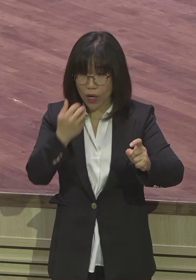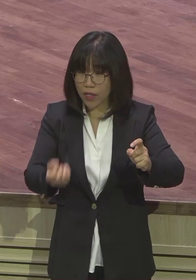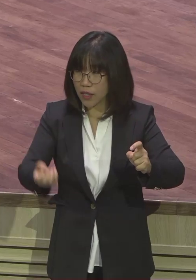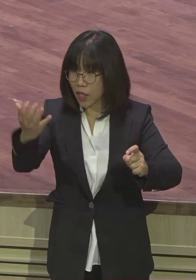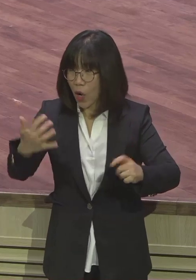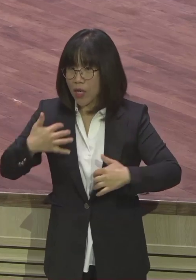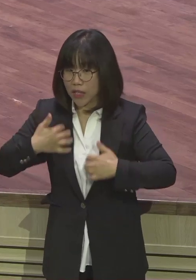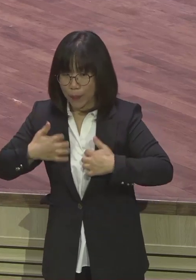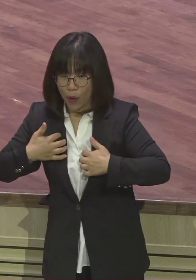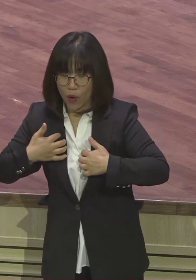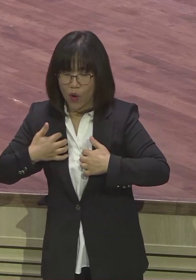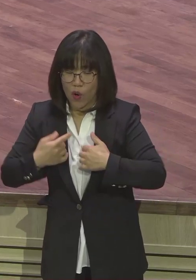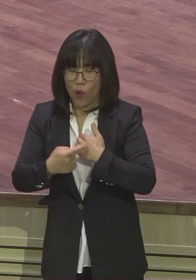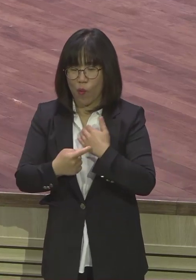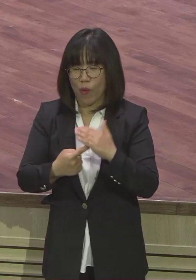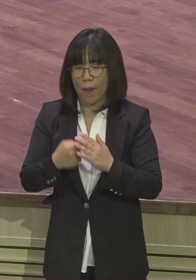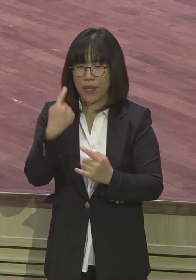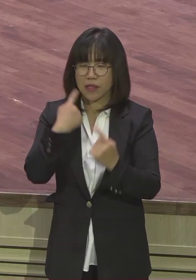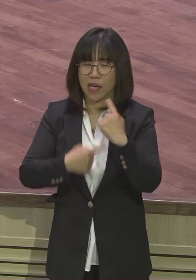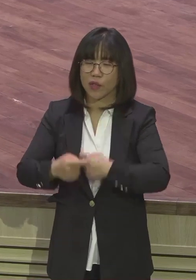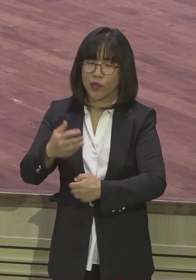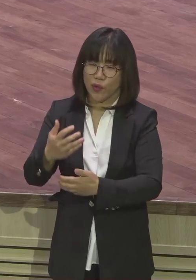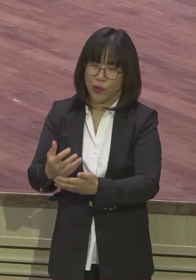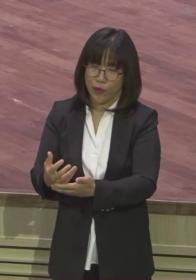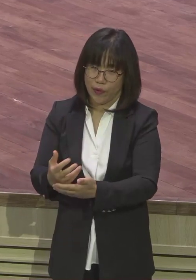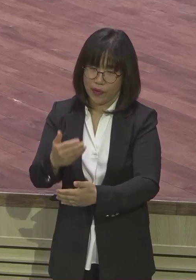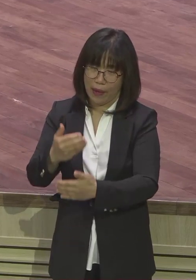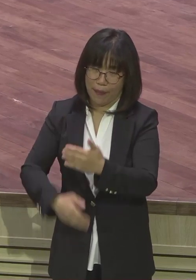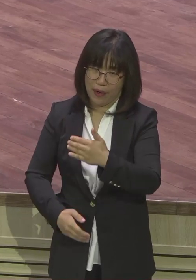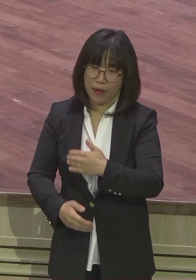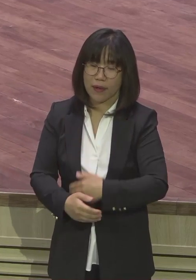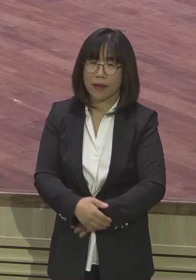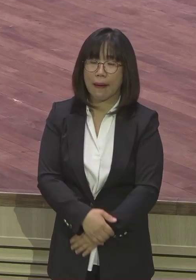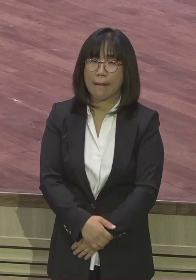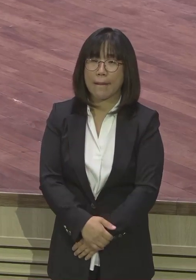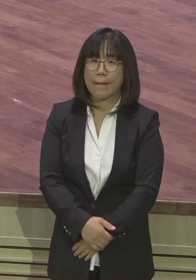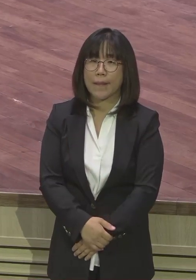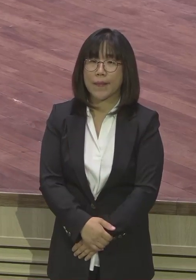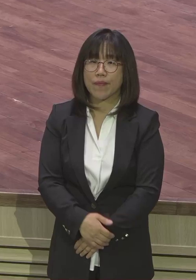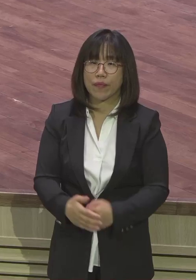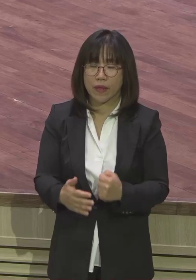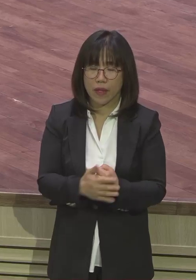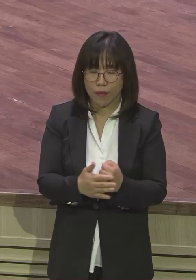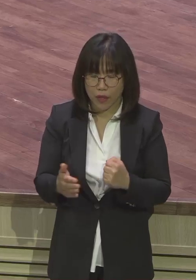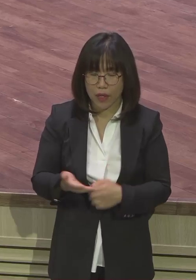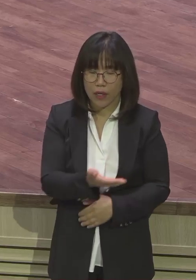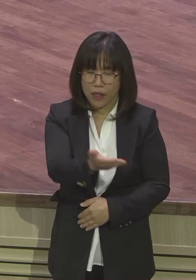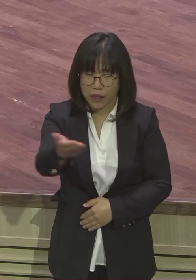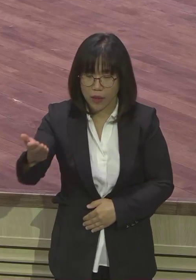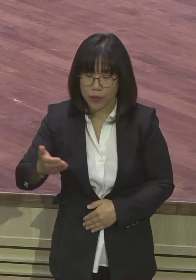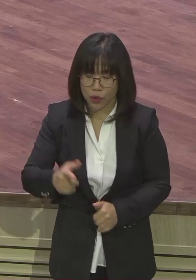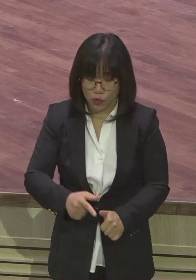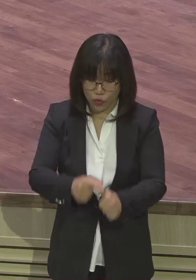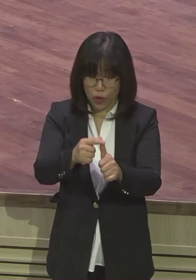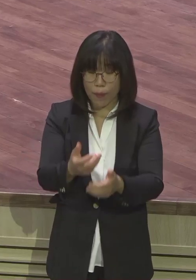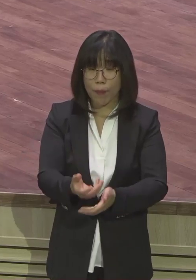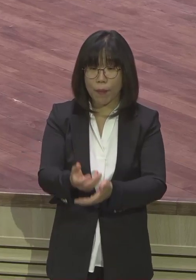서로 분쟁은 상처밖에 남는 게 없다. 구원받은 하나님의 자녀는 싸움이 아니고 용서와